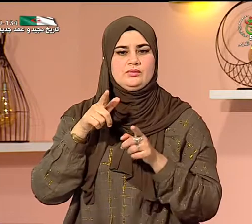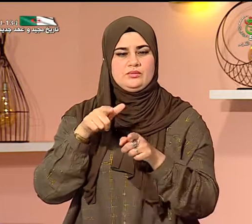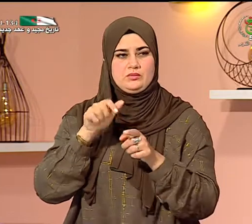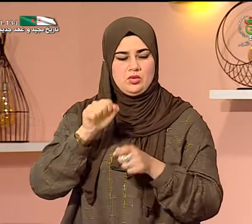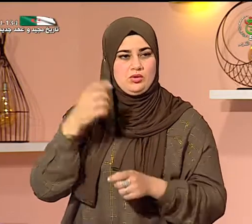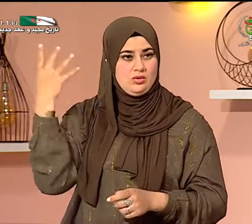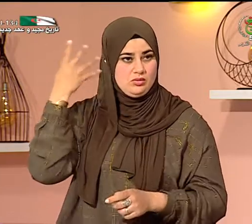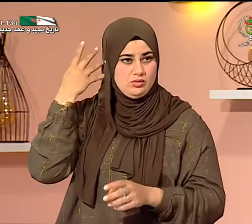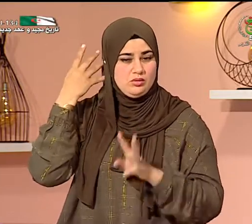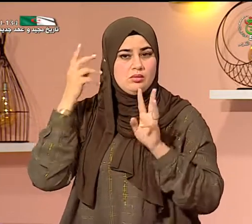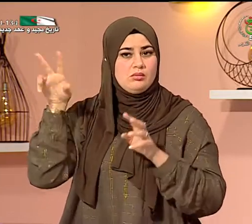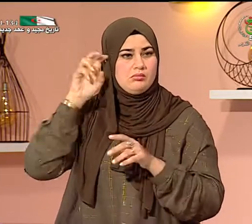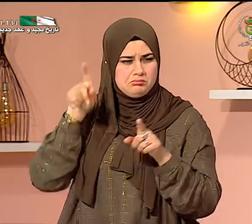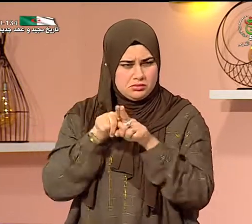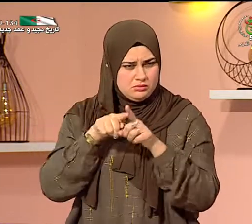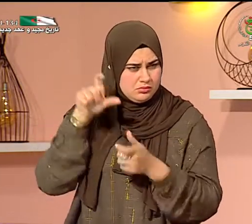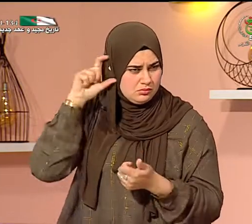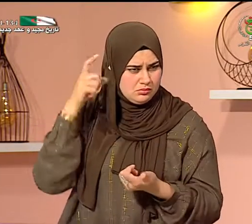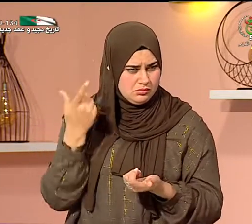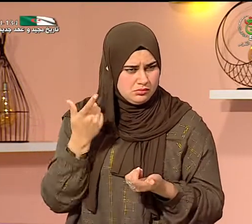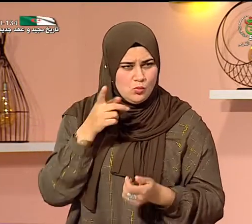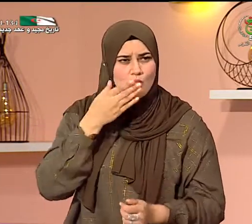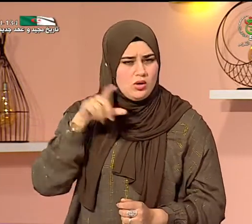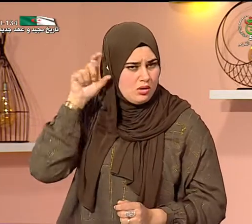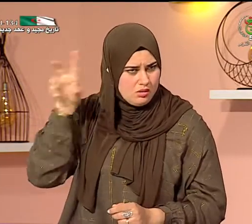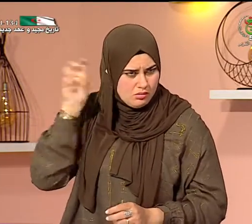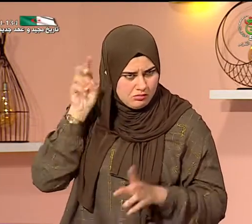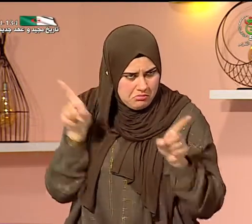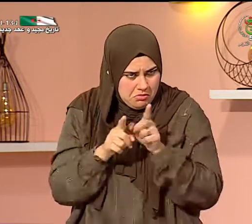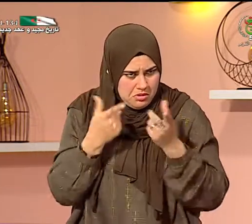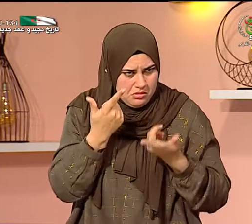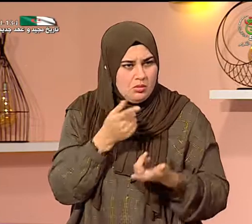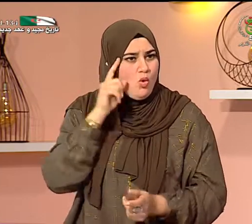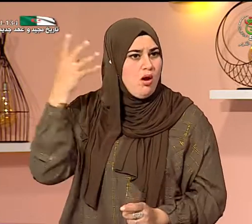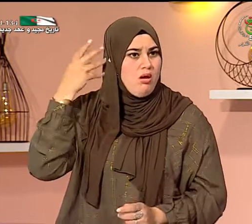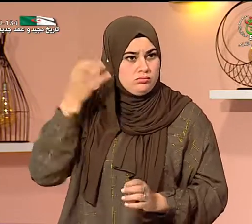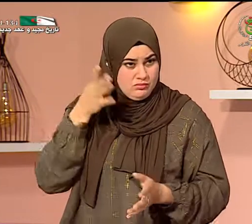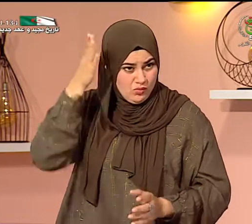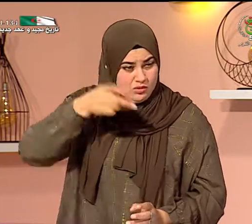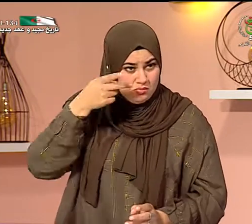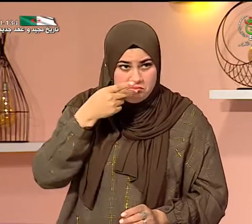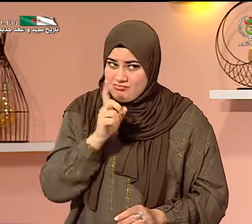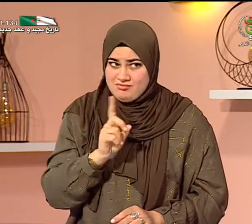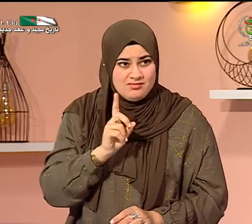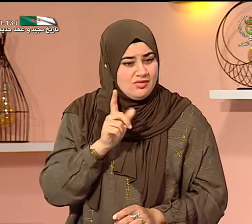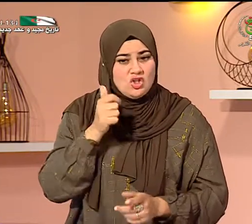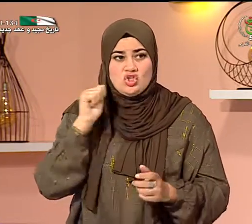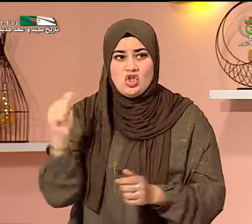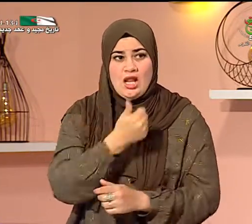ليست مهمة لأن القوقعة مثل السماعة يعني نفس الشيء لما عمل القوقعة